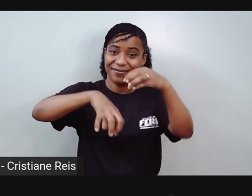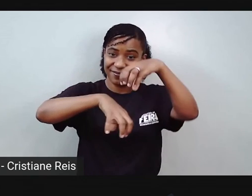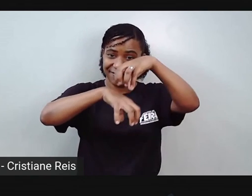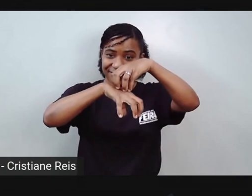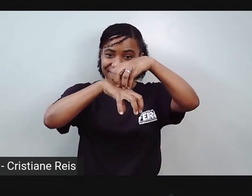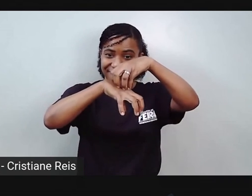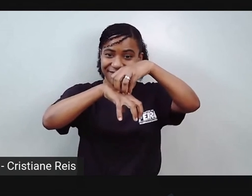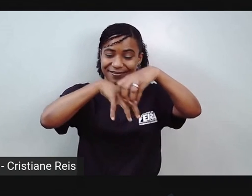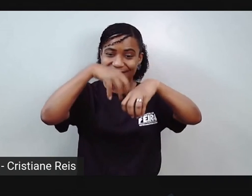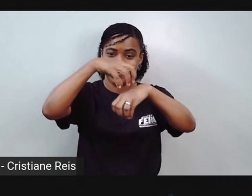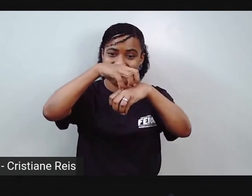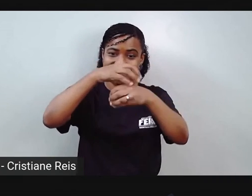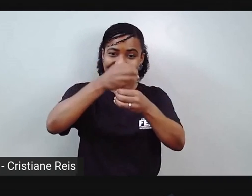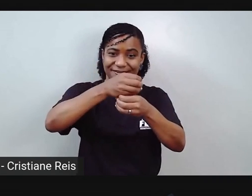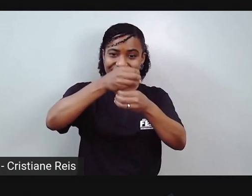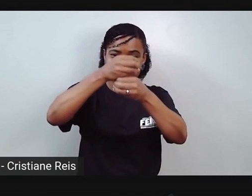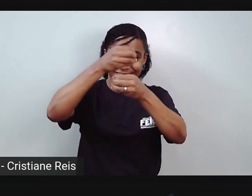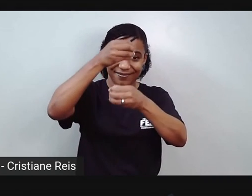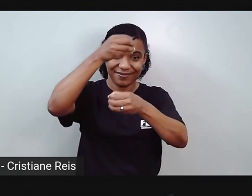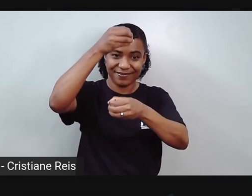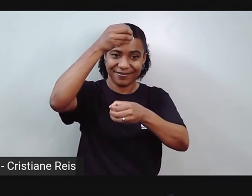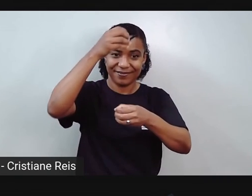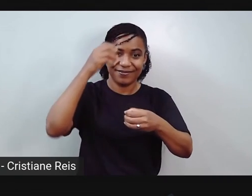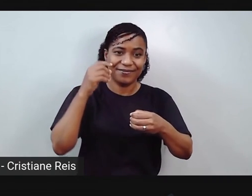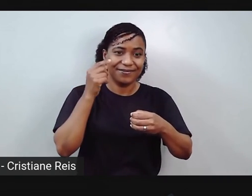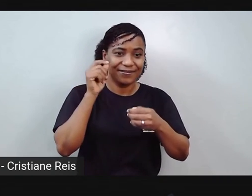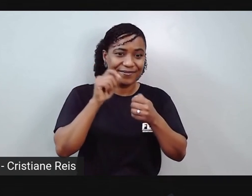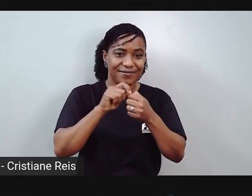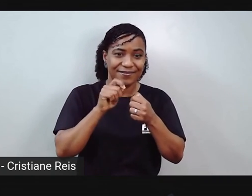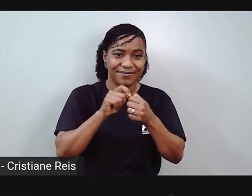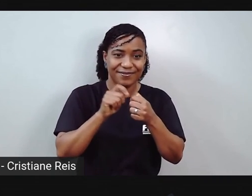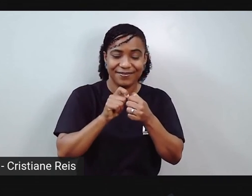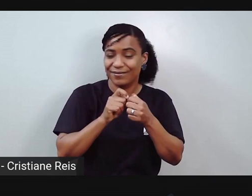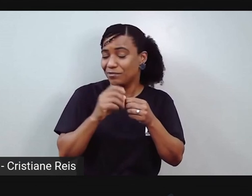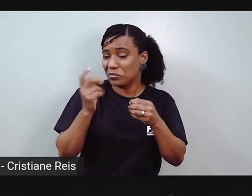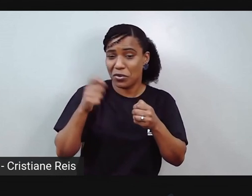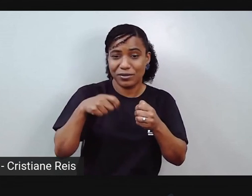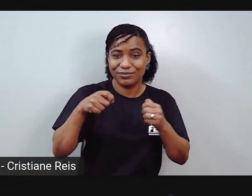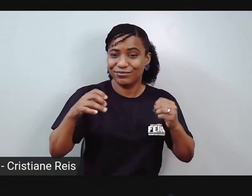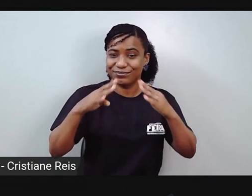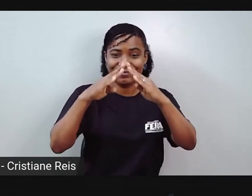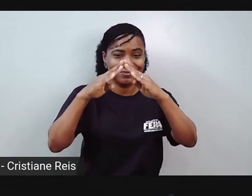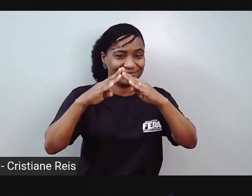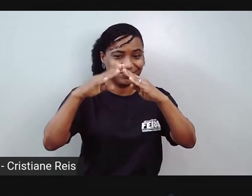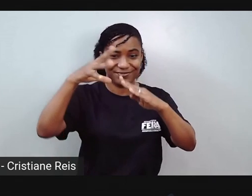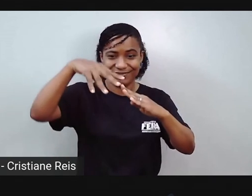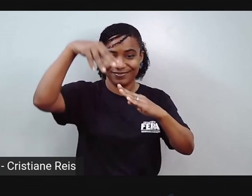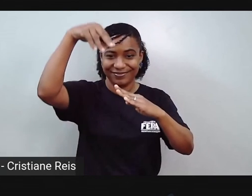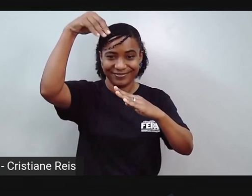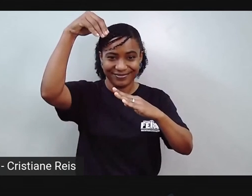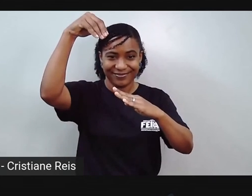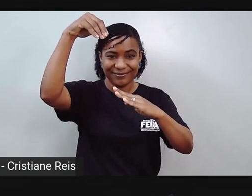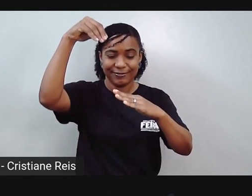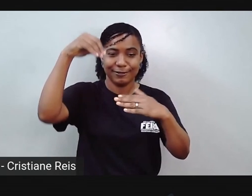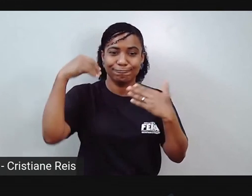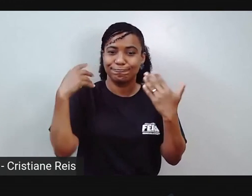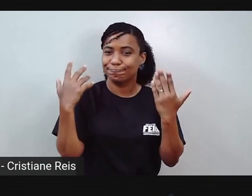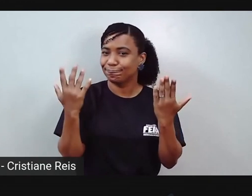a gente pode ir transformando em um castelo ou em uma,